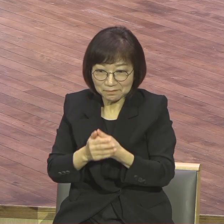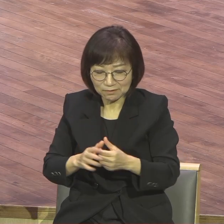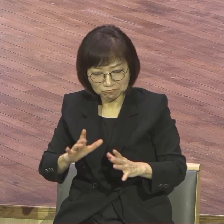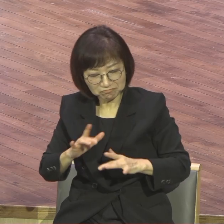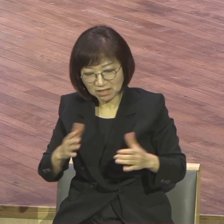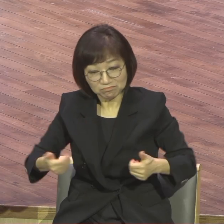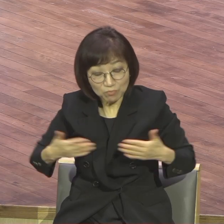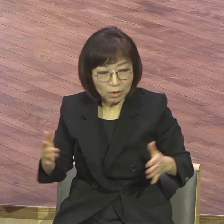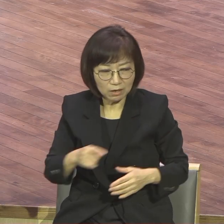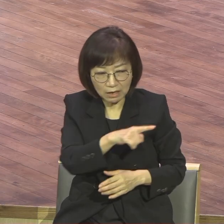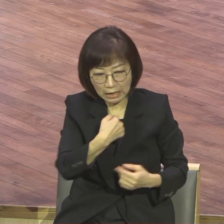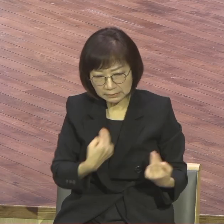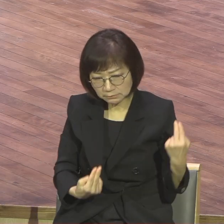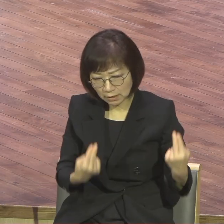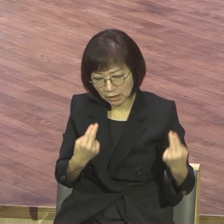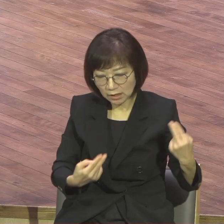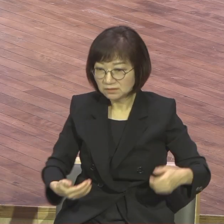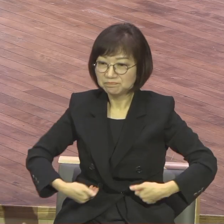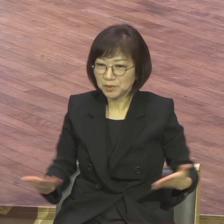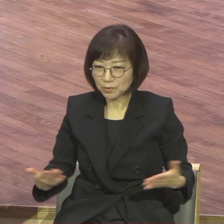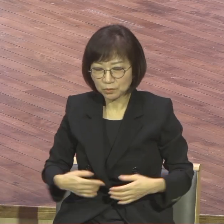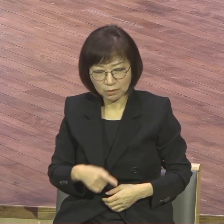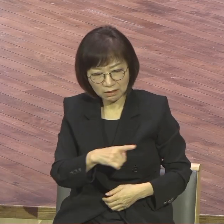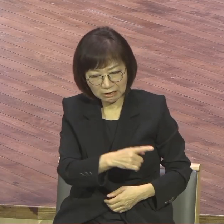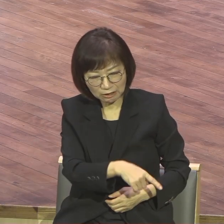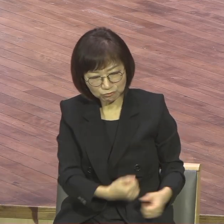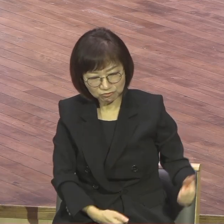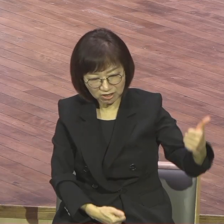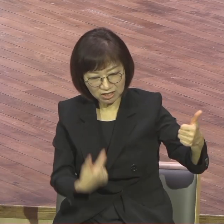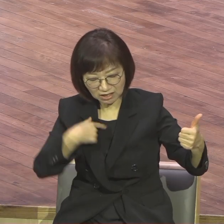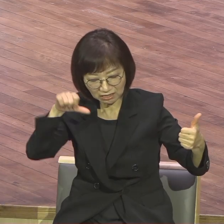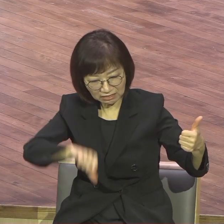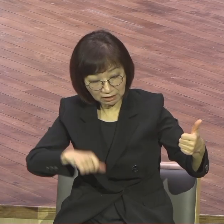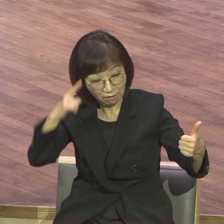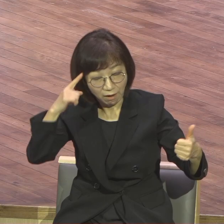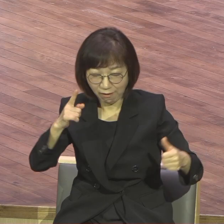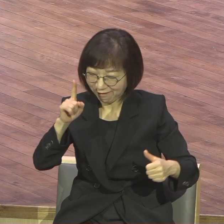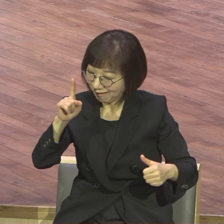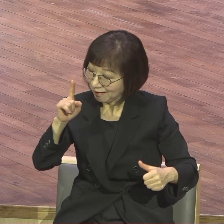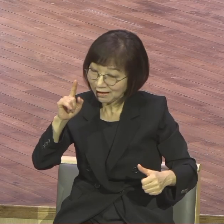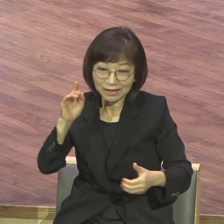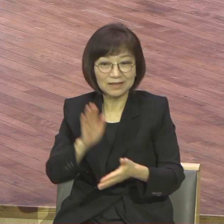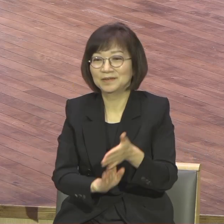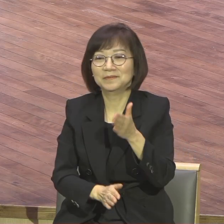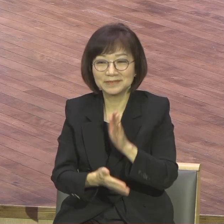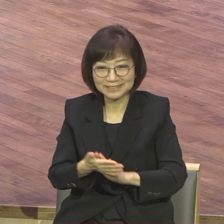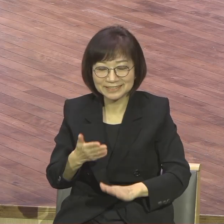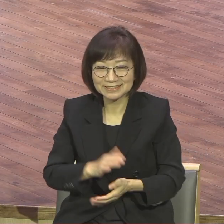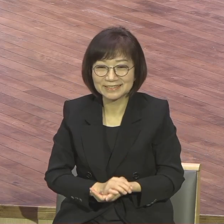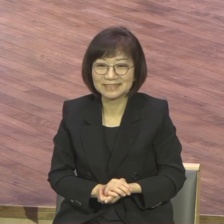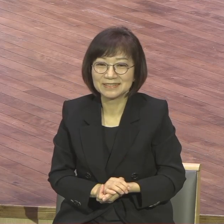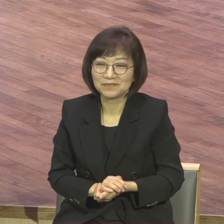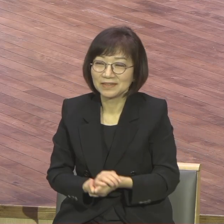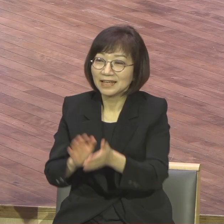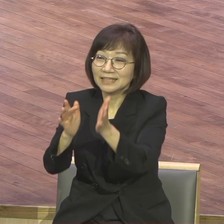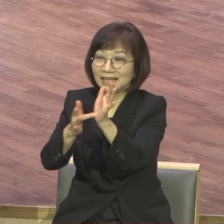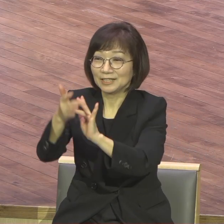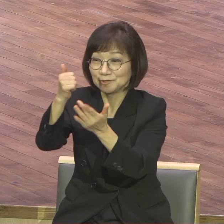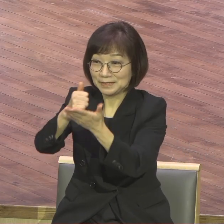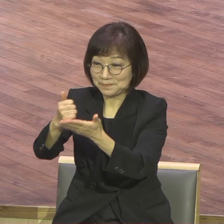거기 열등의식이 거기 우울의식이 전혀 없었어. 주 예수 모신 그곳이 하나님의